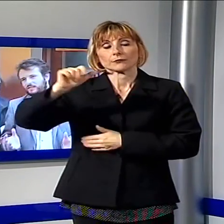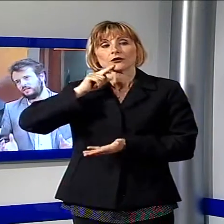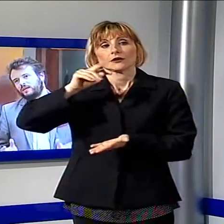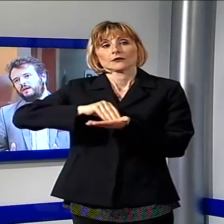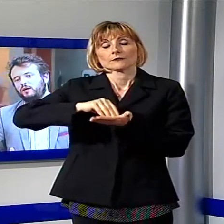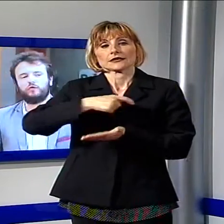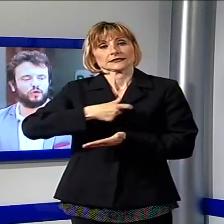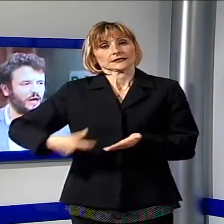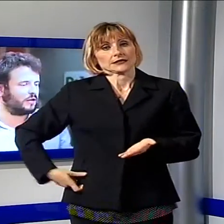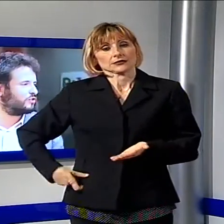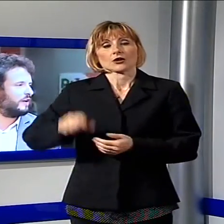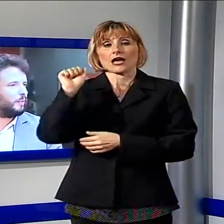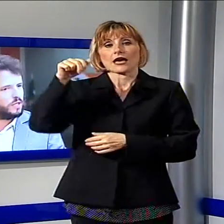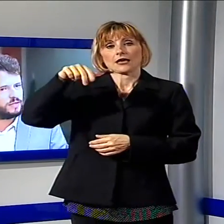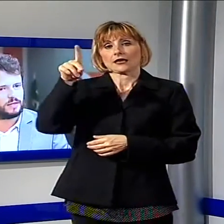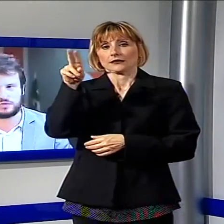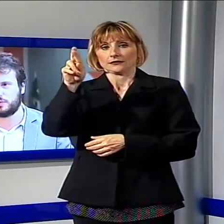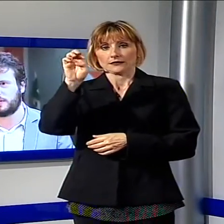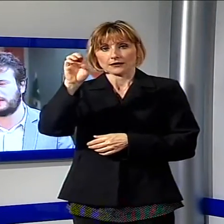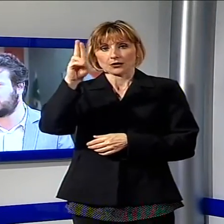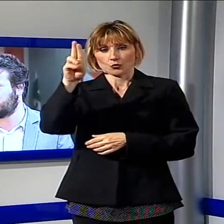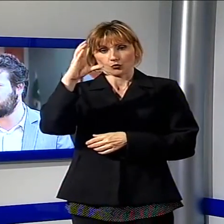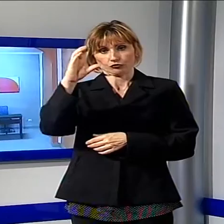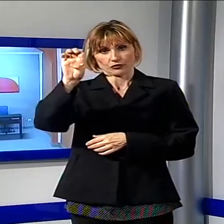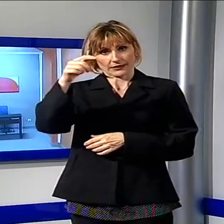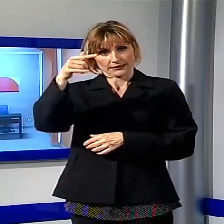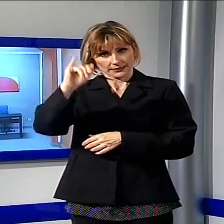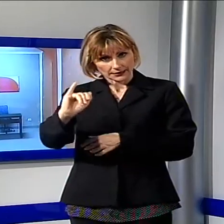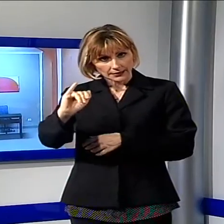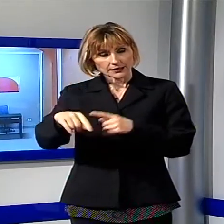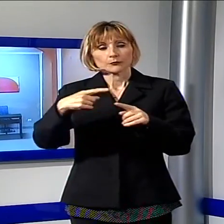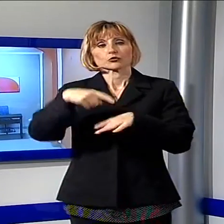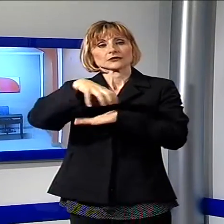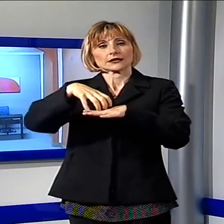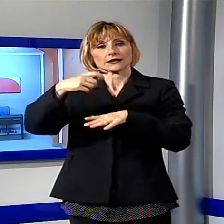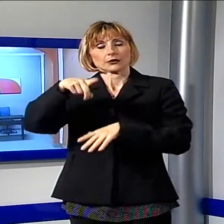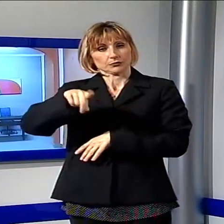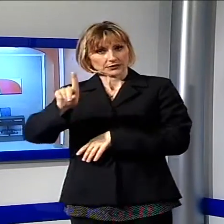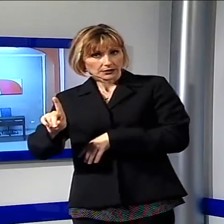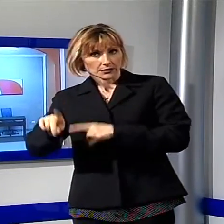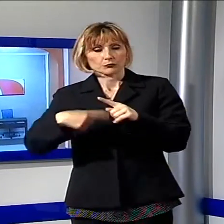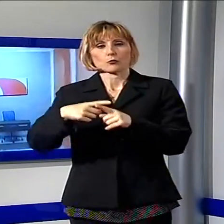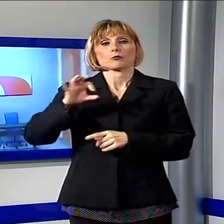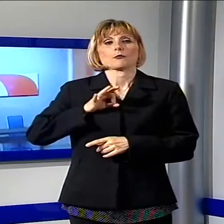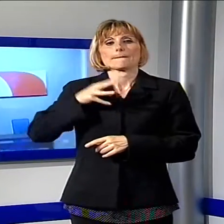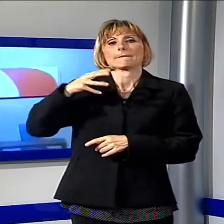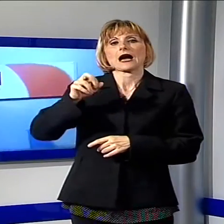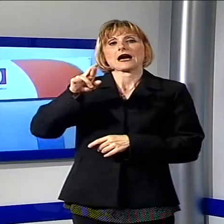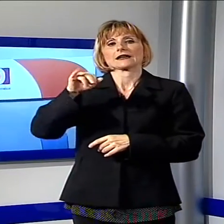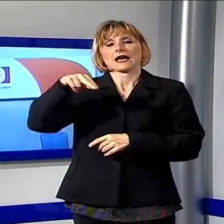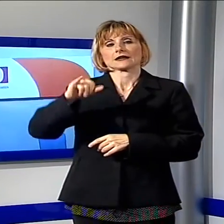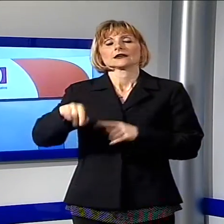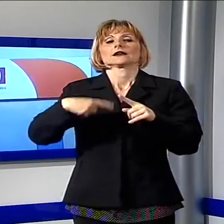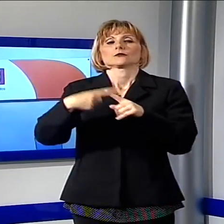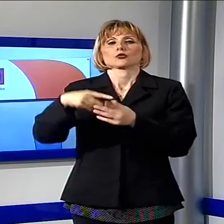altri il sindaco Patrizio Andreuccietti, è anche segretario territoriale del partito, l'onorevole Raffaella Mariani e il segretario comunale del